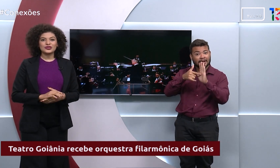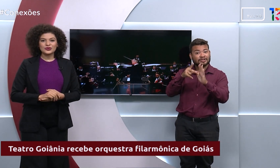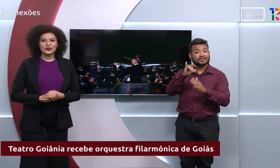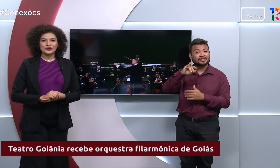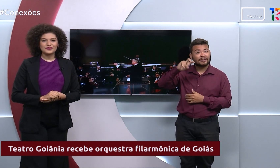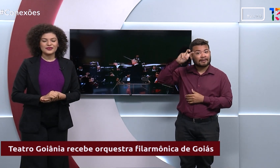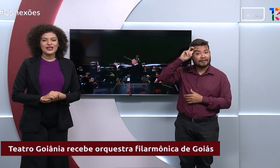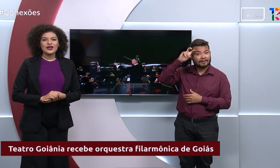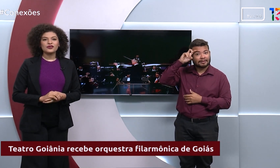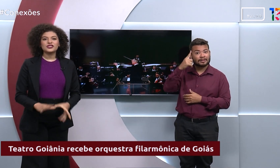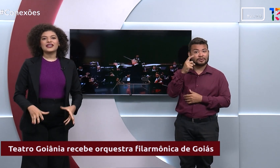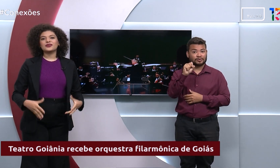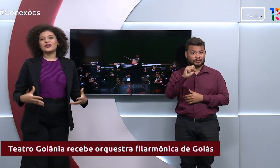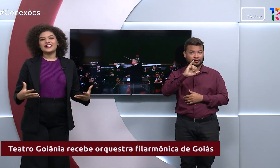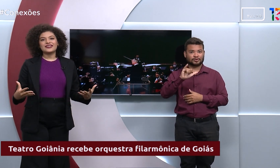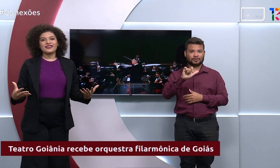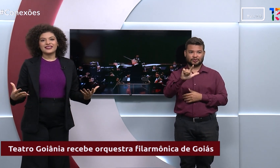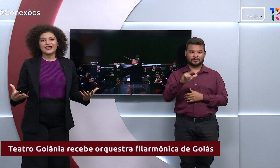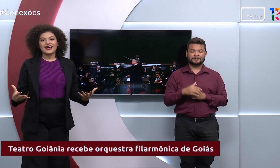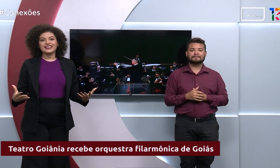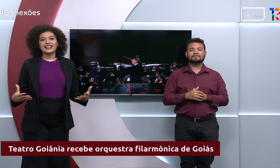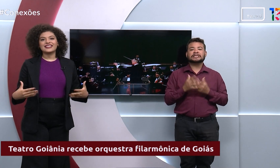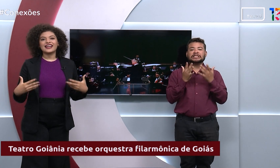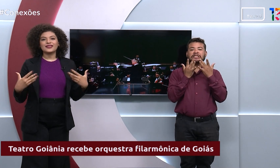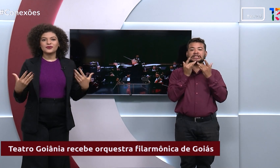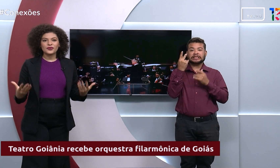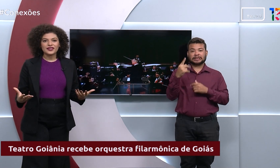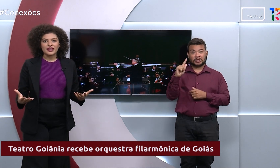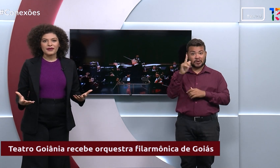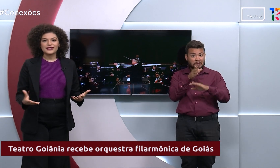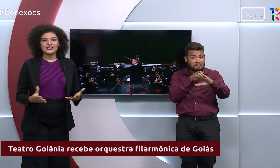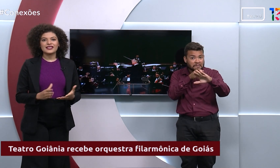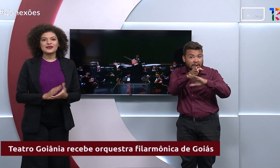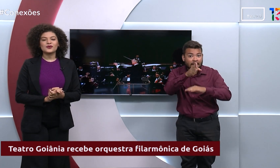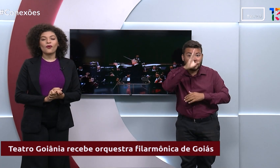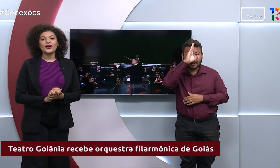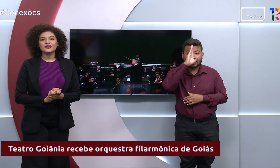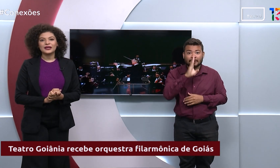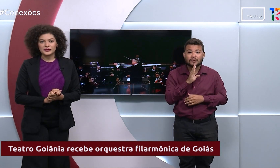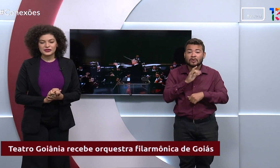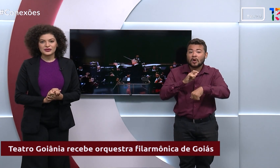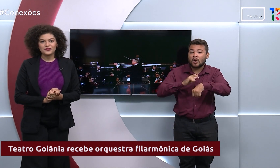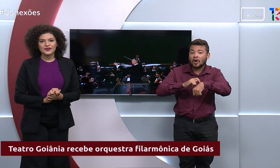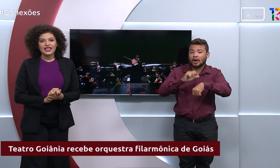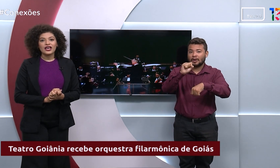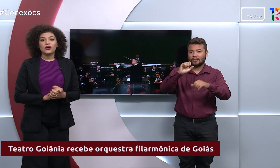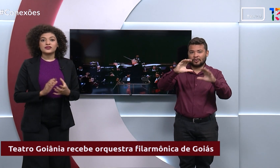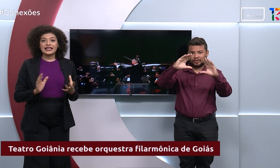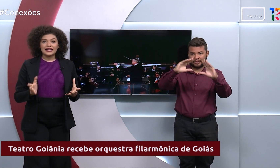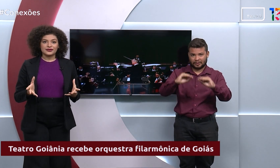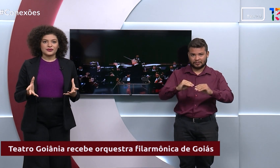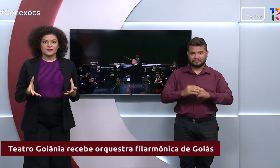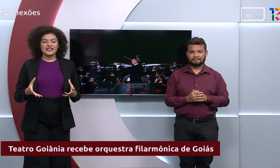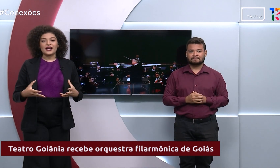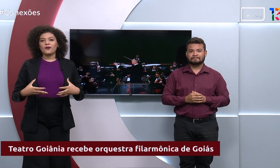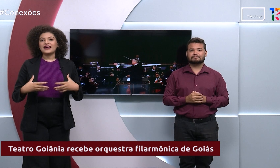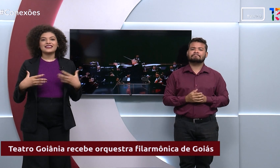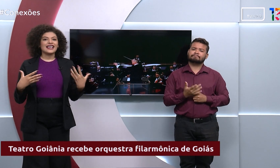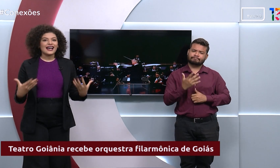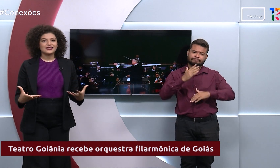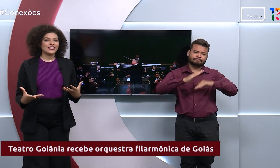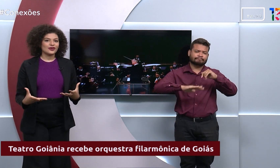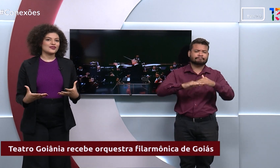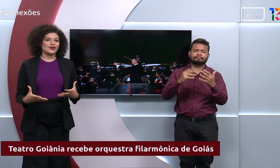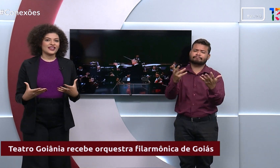18 de julho. O Teatro Goiânia vai ter entrada gratuita a partir das 8 da noite. O talento e a